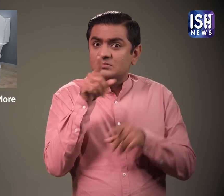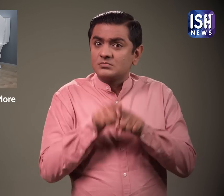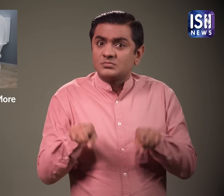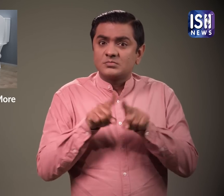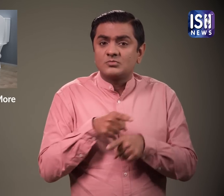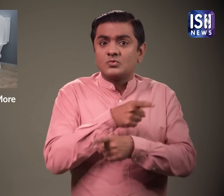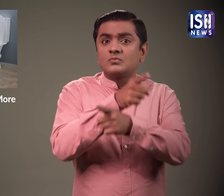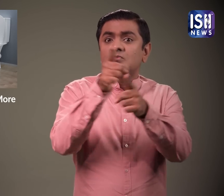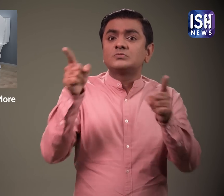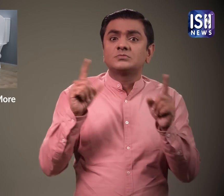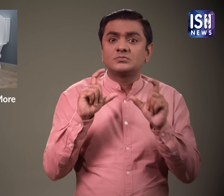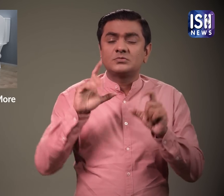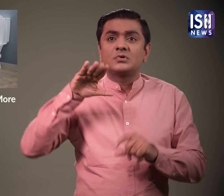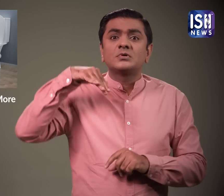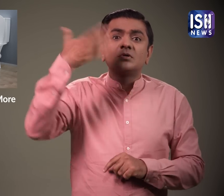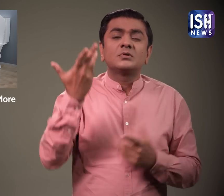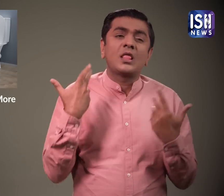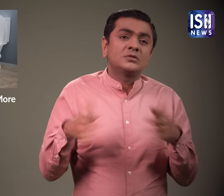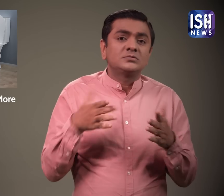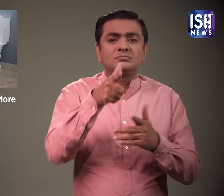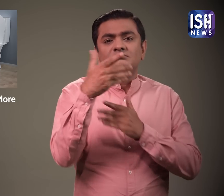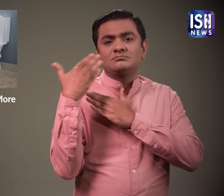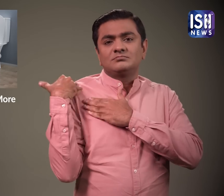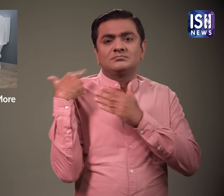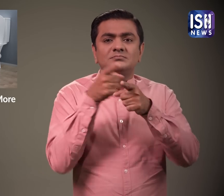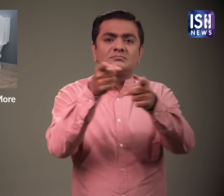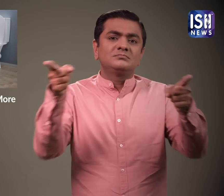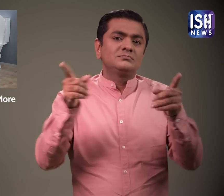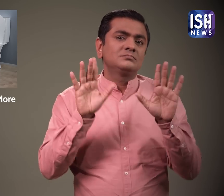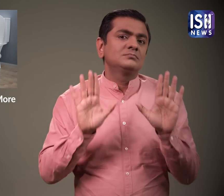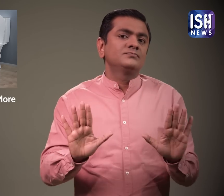रियूजबल पानी की बोटल का इस्तमाल करने वालों को बेहत सावदा नहिने की जरूरत है